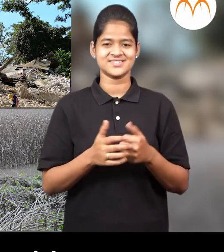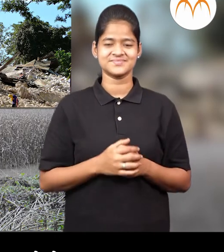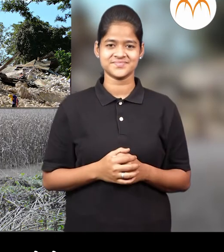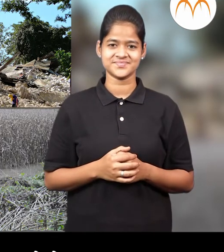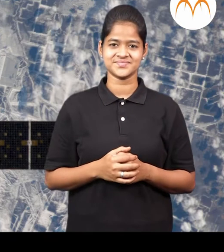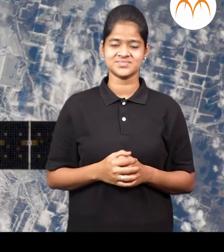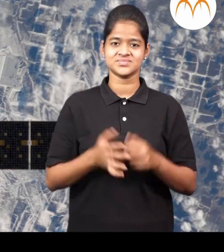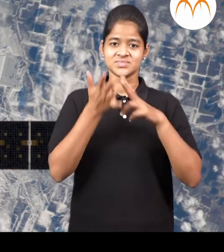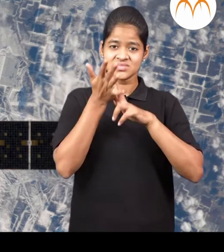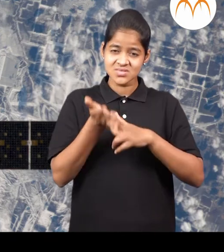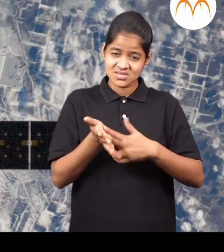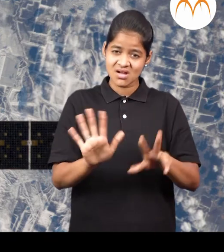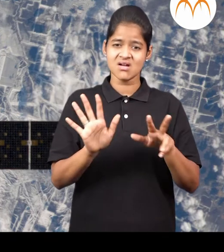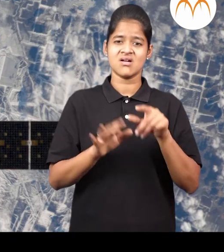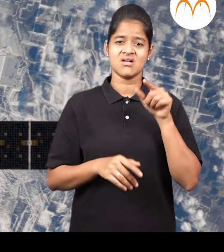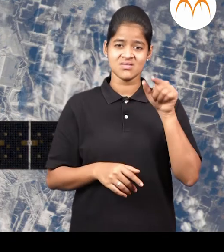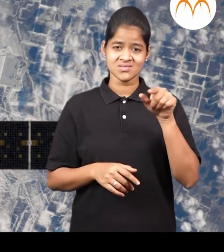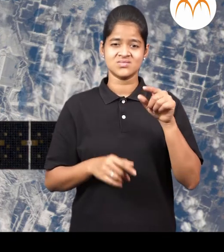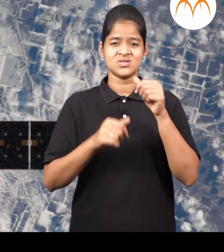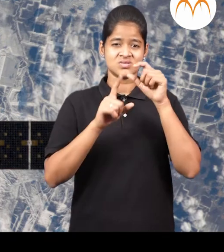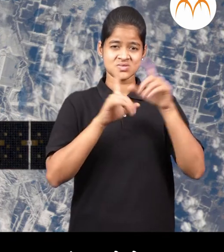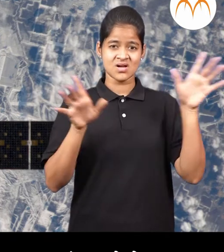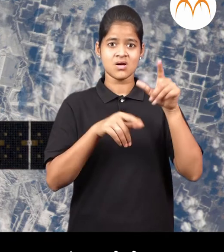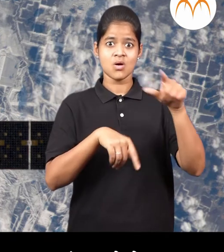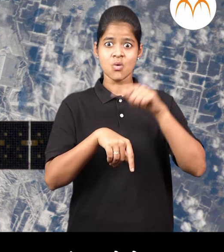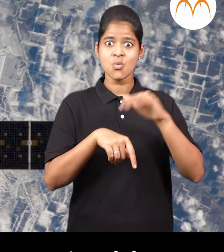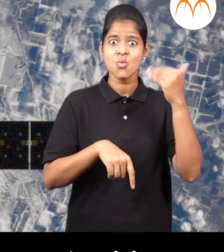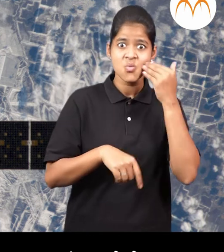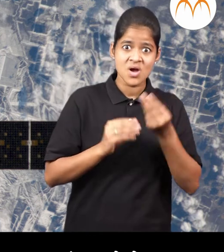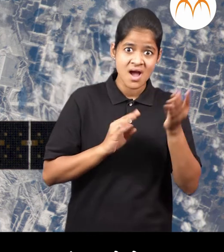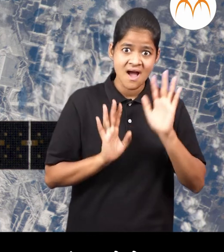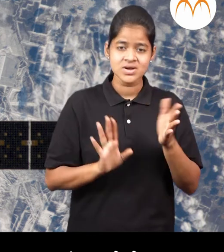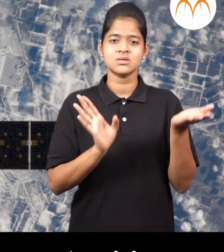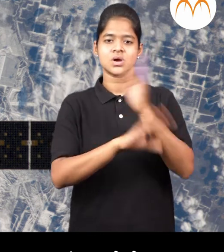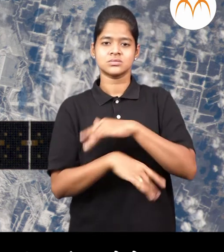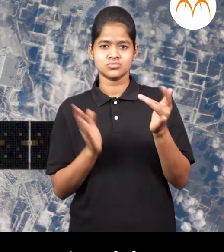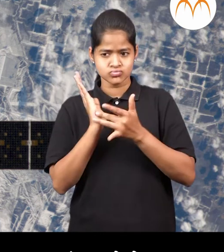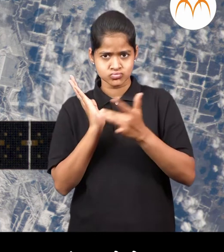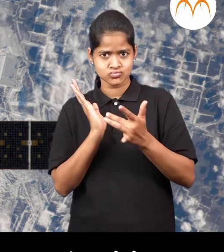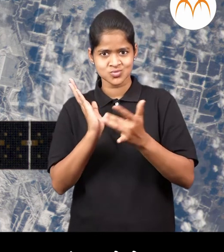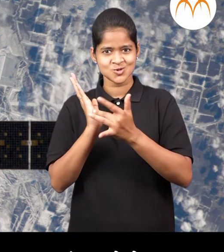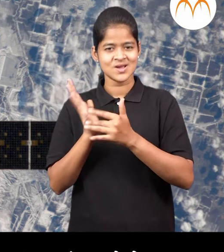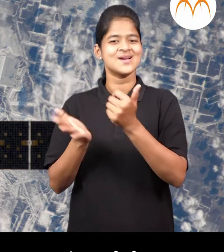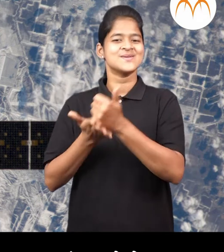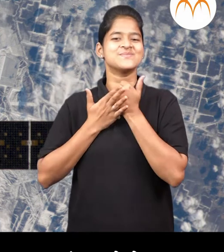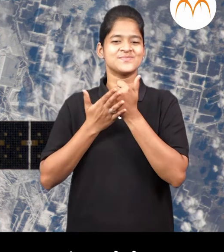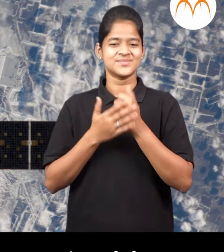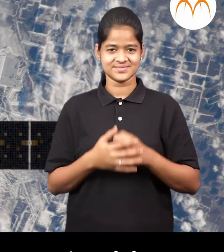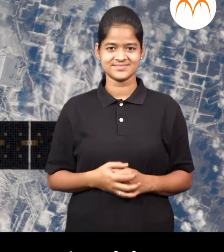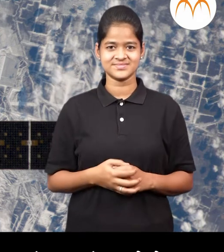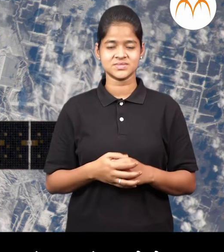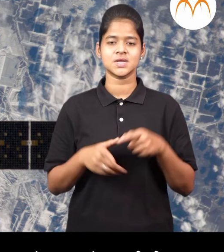नैसर्गीक आपत्ती कधी युँशक्तात याचा अंदाज आता तंत्रद न्याना मुए अधिज बानतायतो